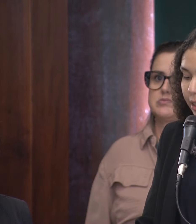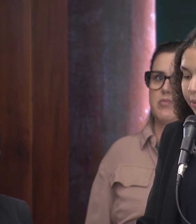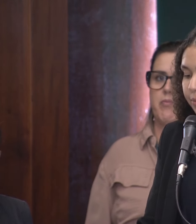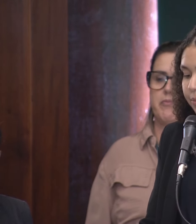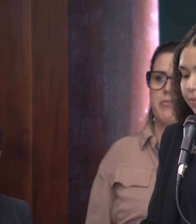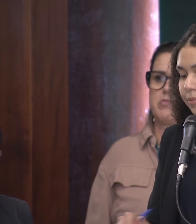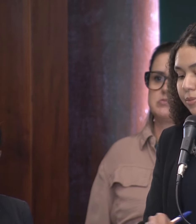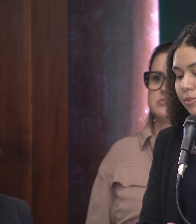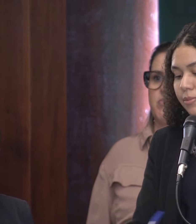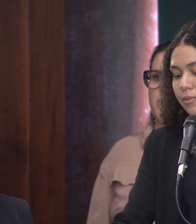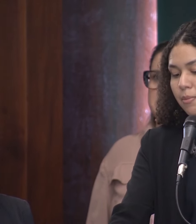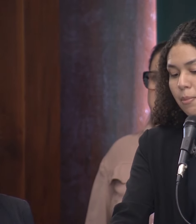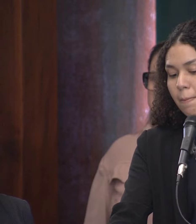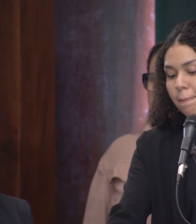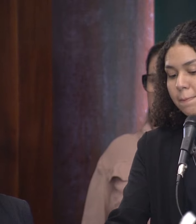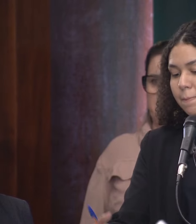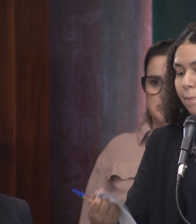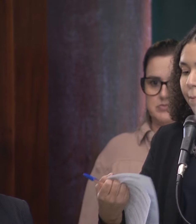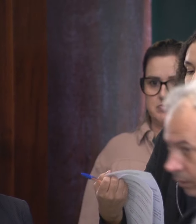feminina.